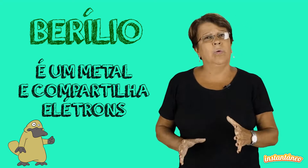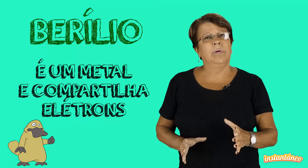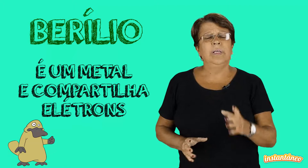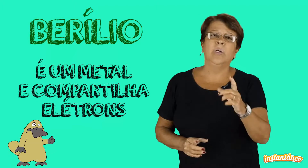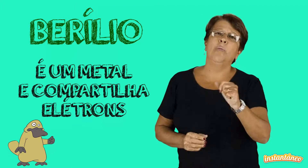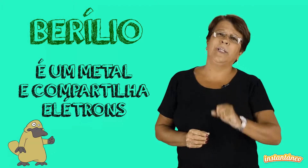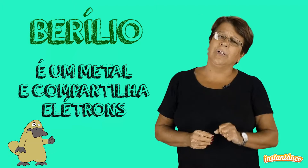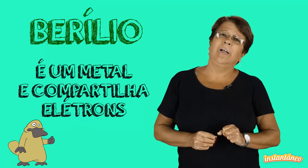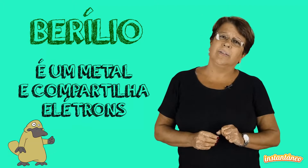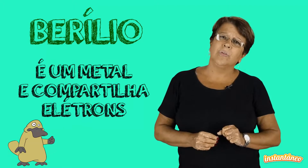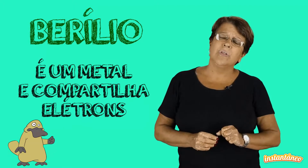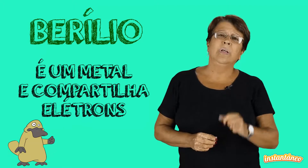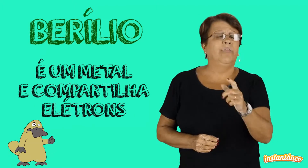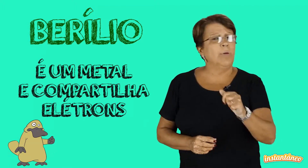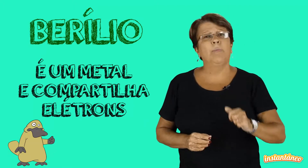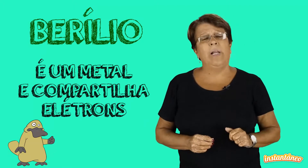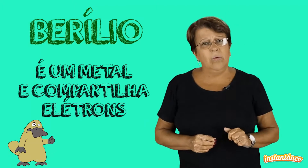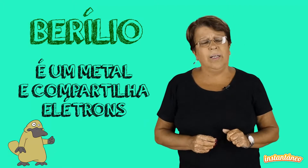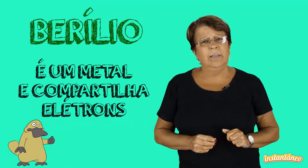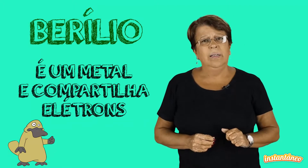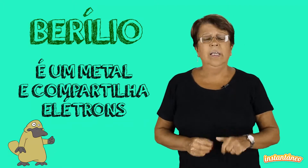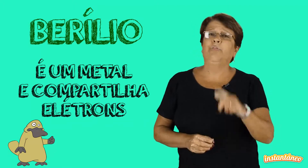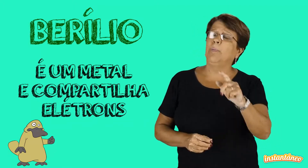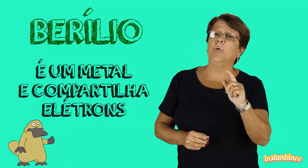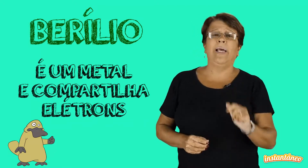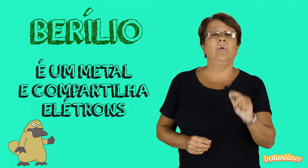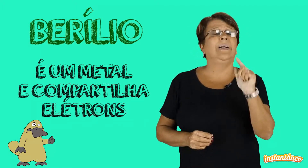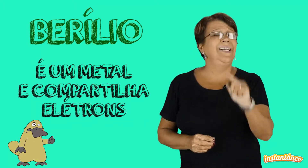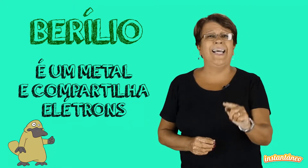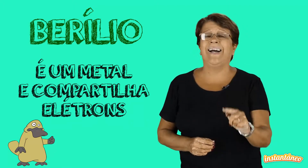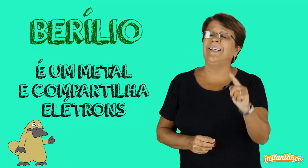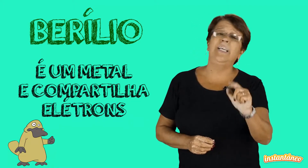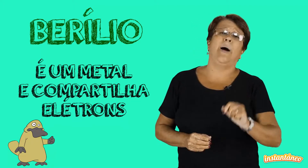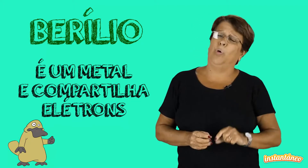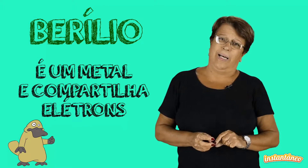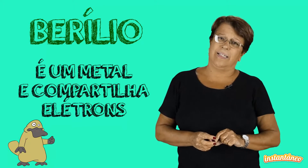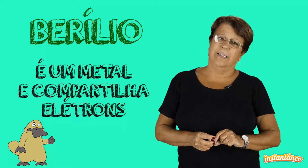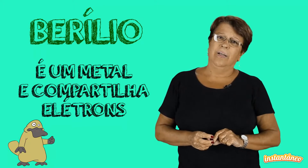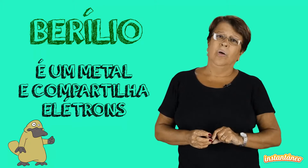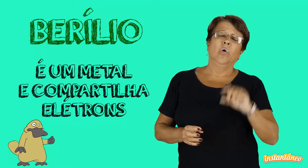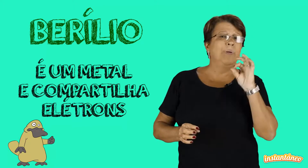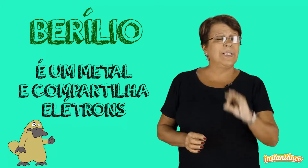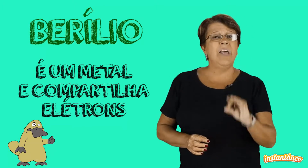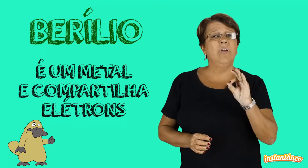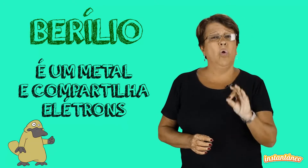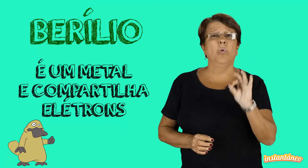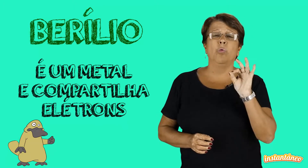e compartilha elétrons e forma molécula, e forma molécula linear e apolar. Observe como o